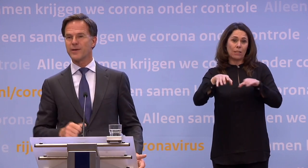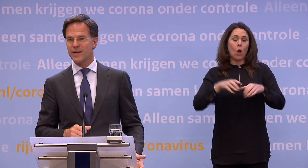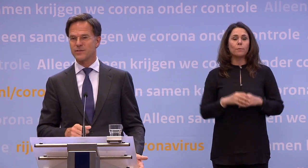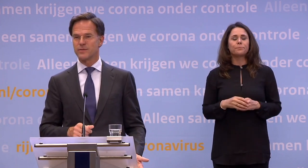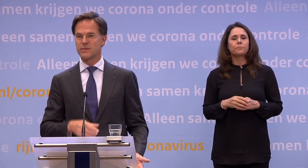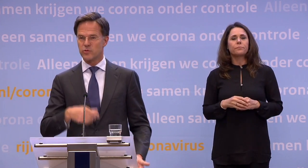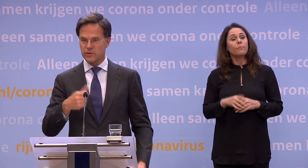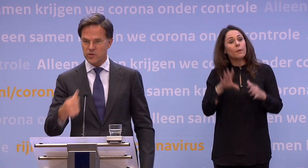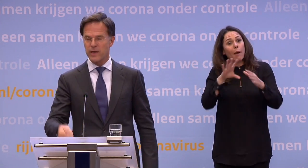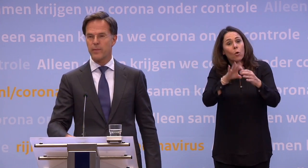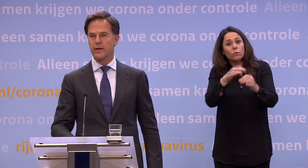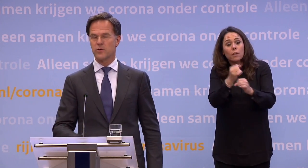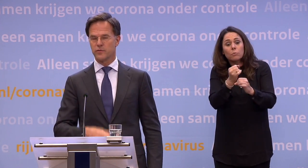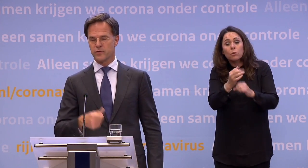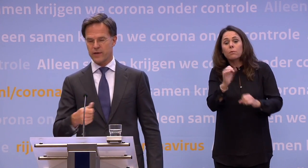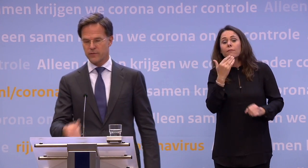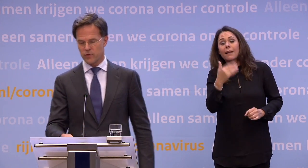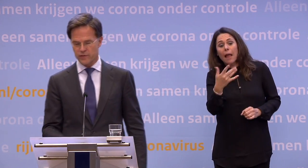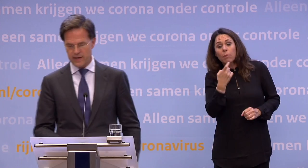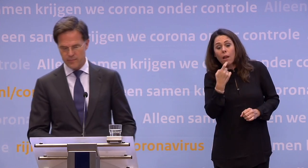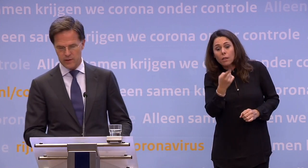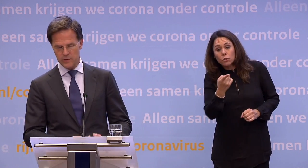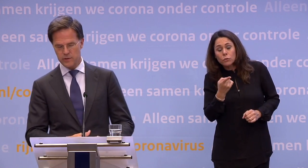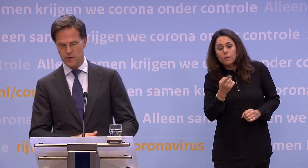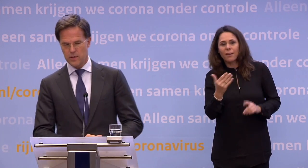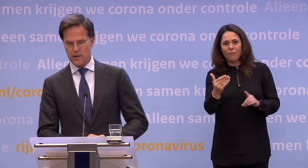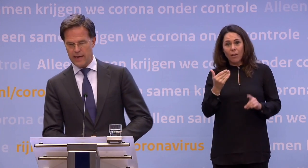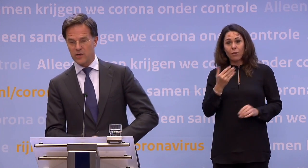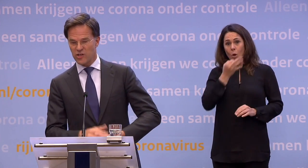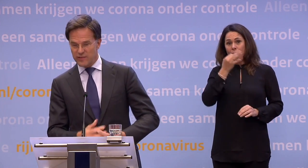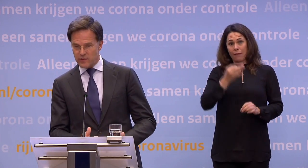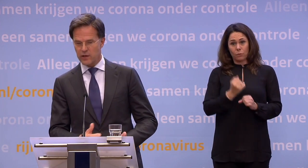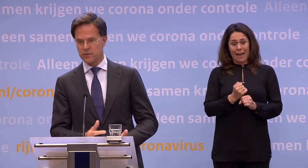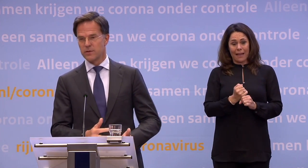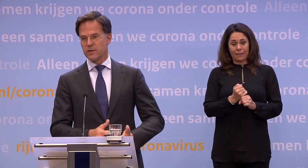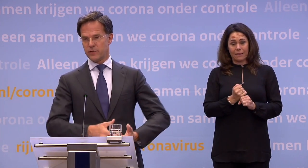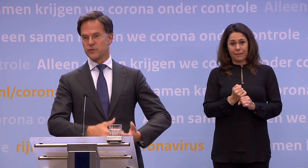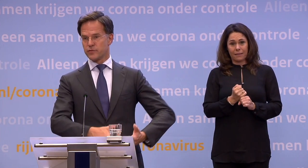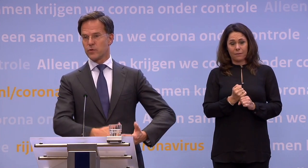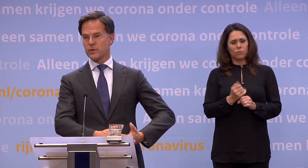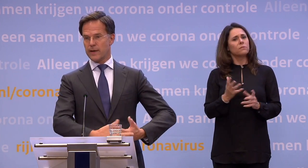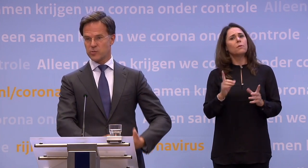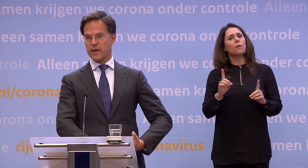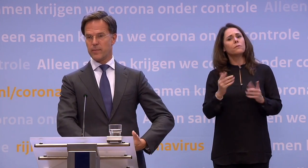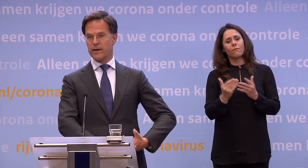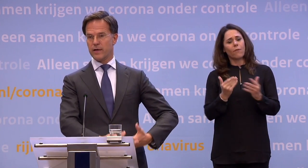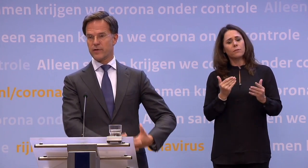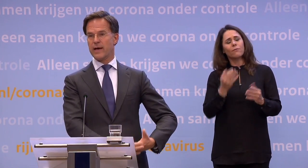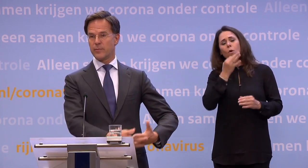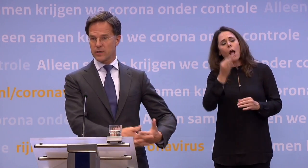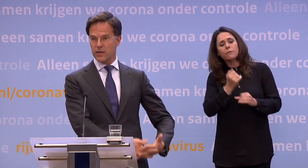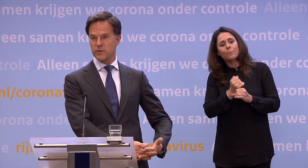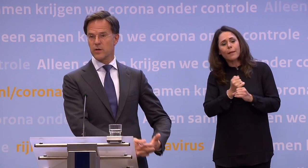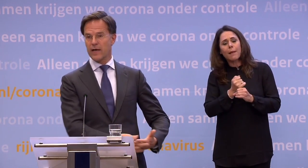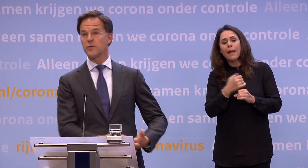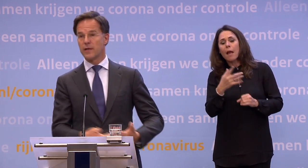tevoren, heb je klachten? Je moet een afspraak maken, kunt van tevoren vragen, heb je klachten? En als dat niet kan, het van tevoren afspraken maken en